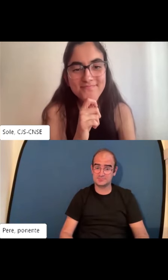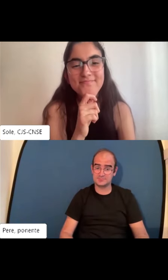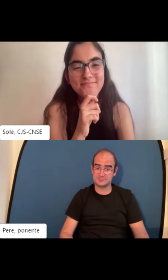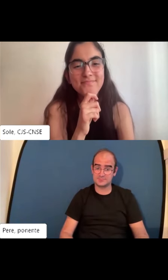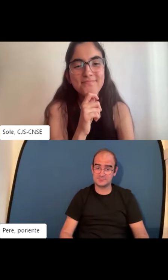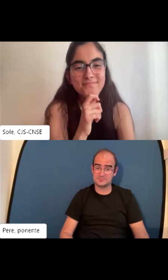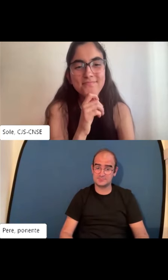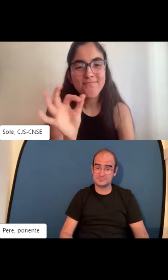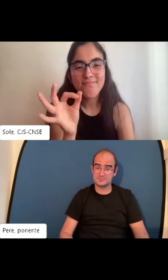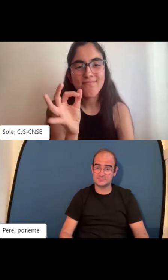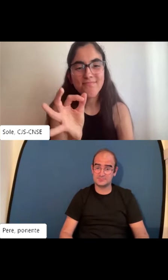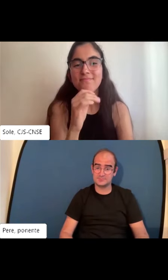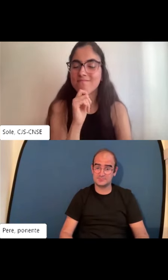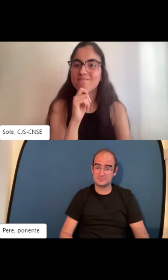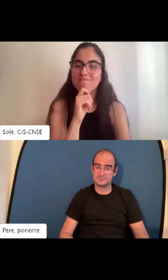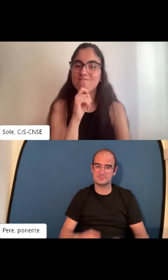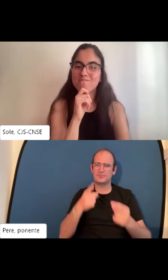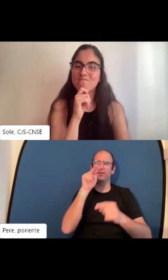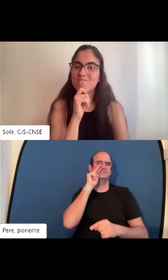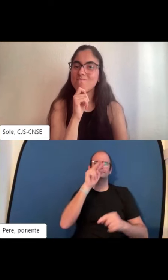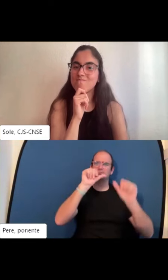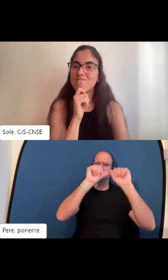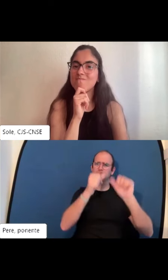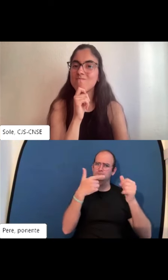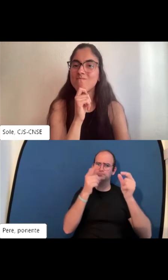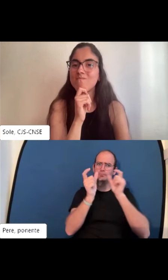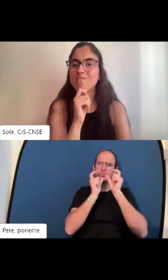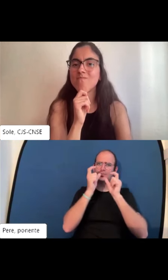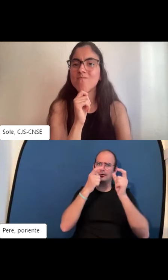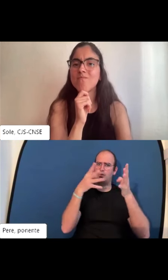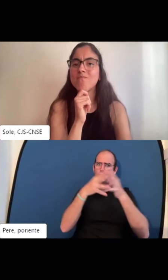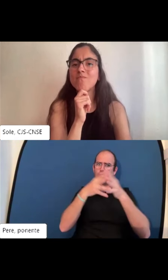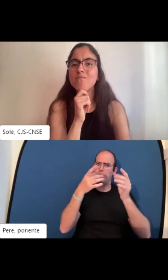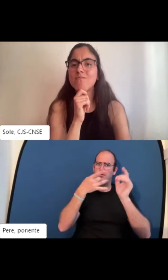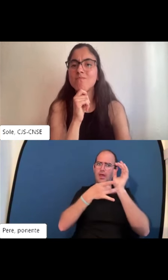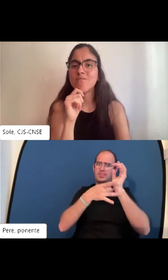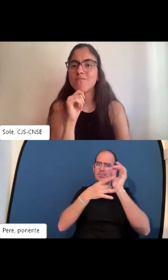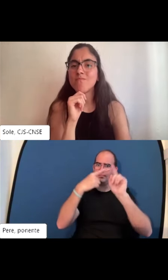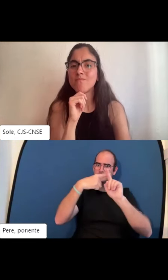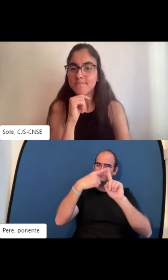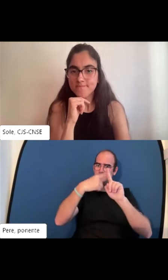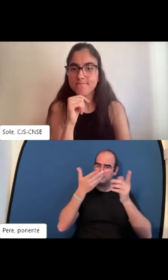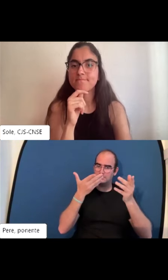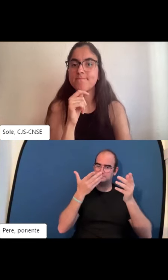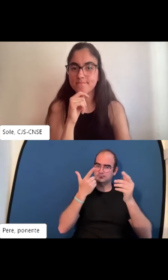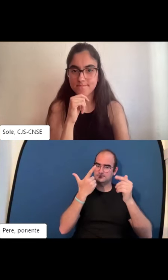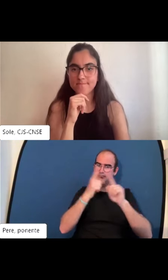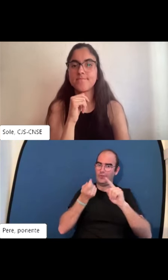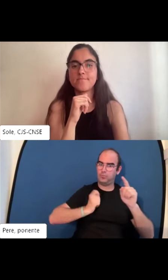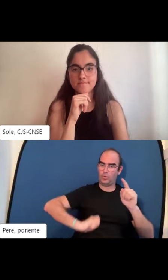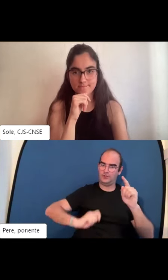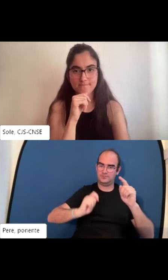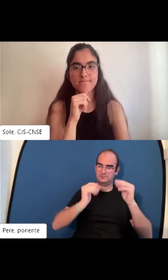también podemos hacer estas cartas de presentación o de motivación que es verdad que tienen